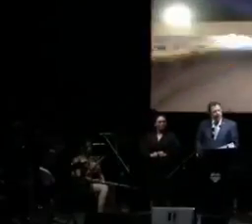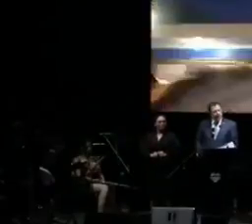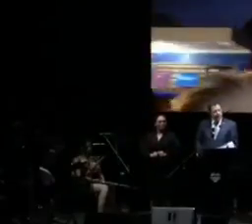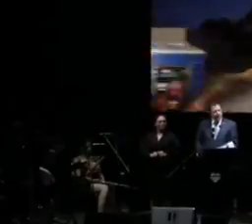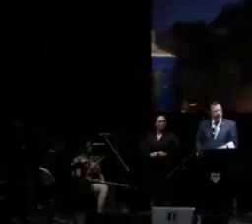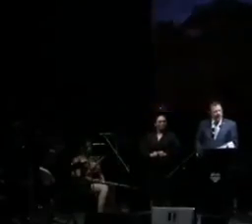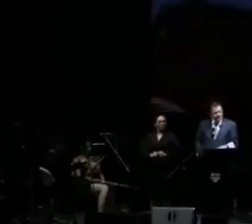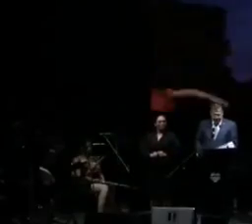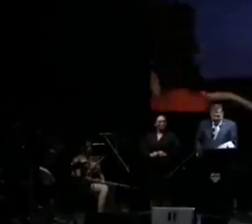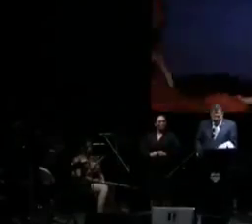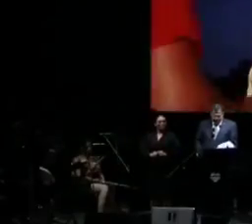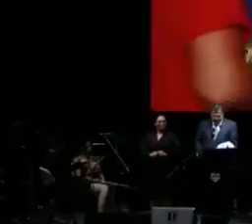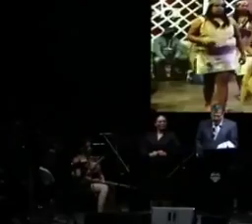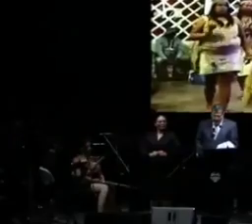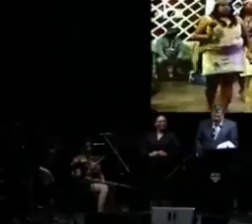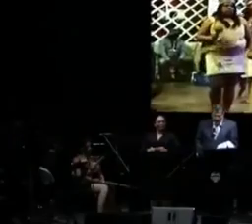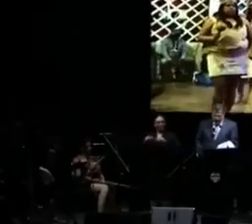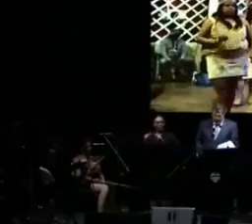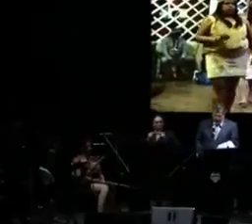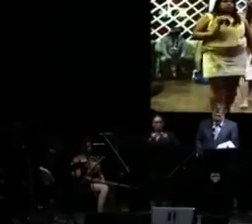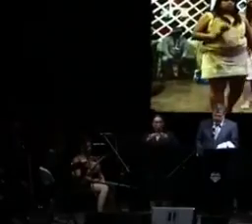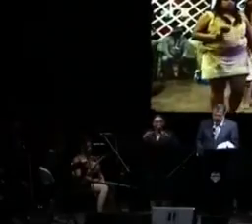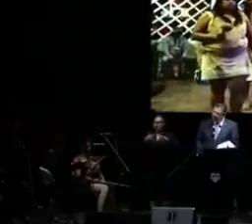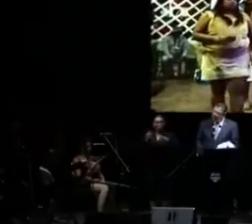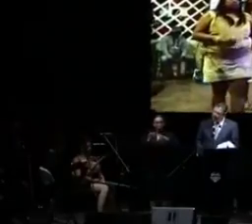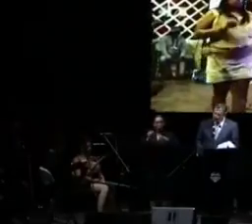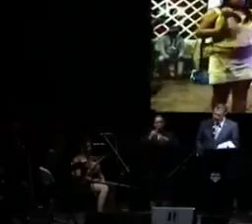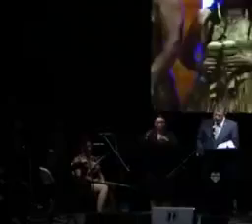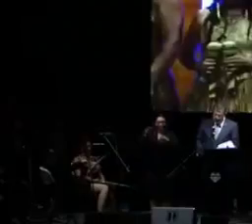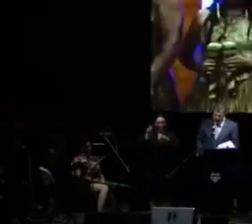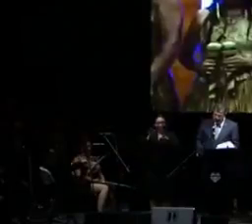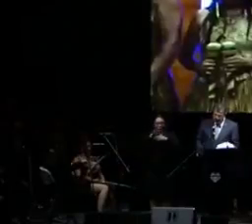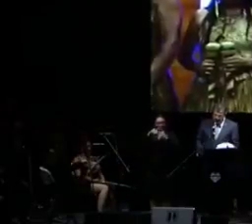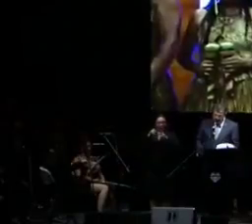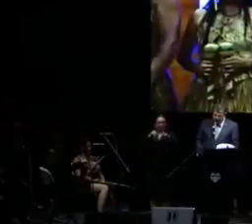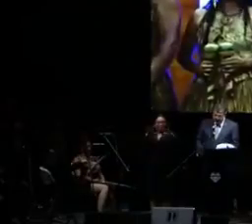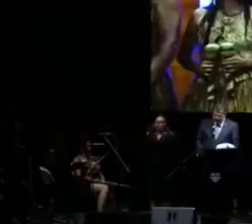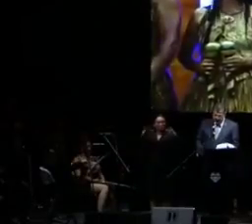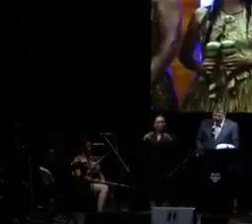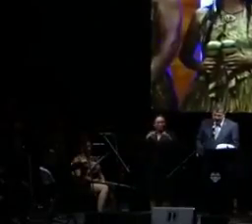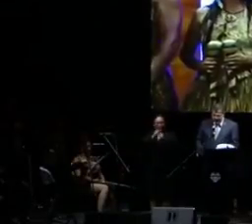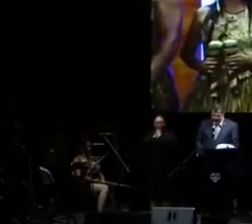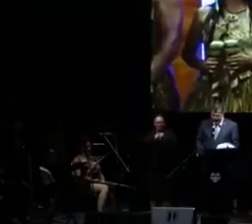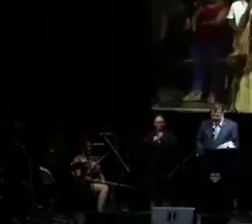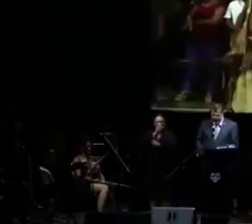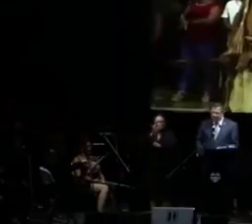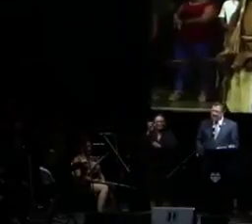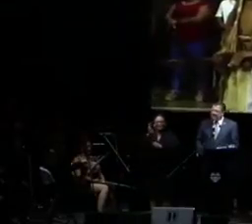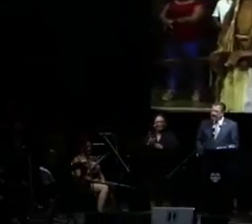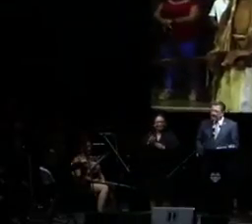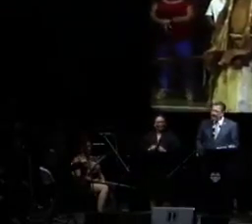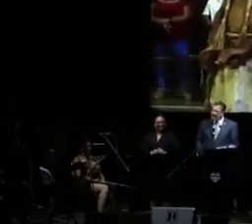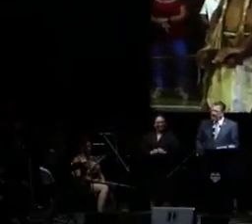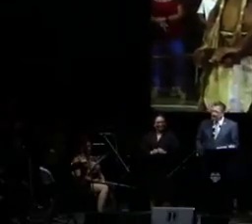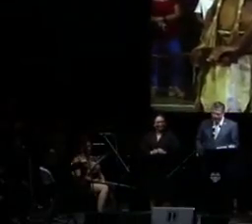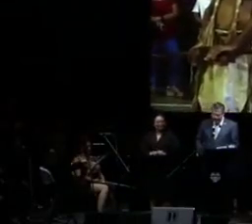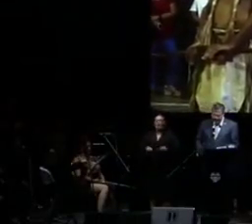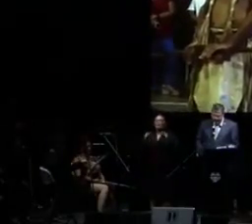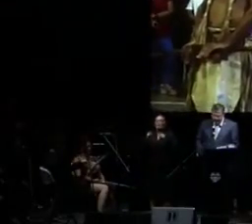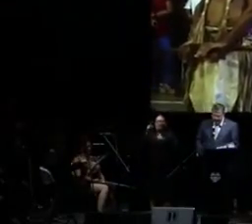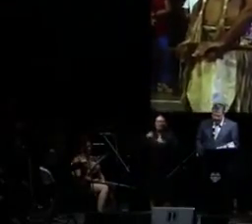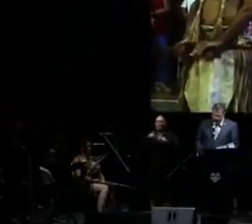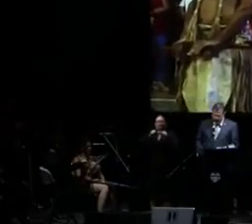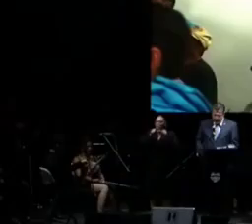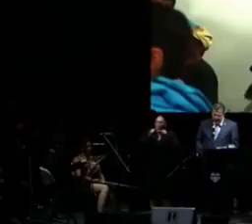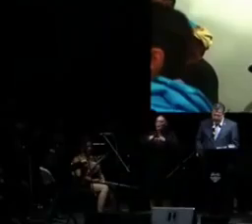esos coros de los que he estado hablando, que forman nuestra amada Costa Rica, tenemos que